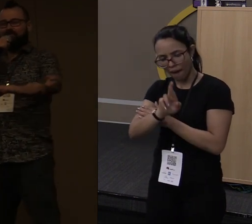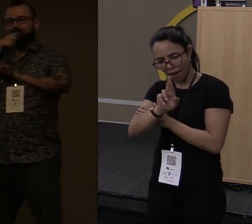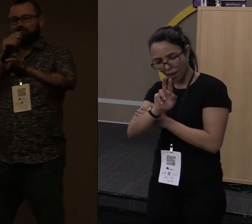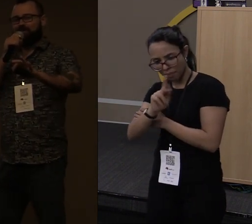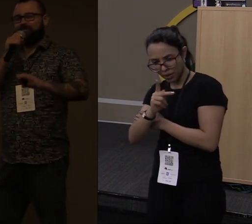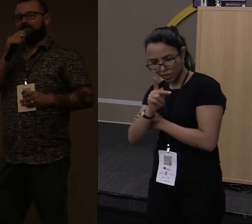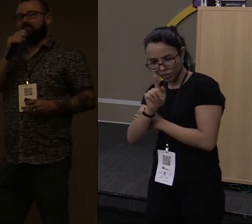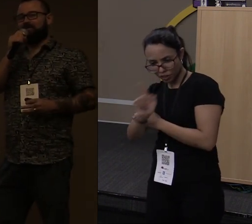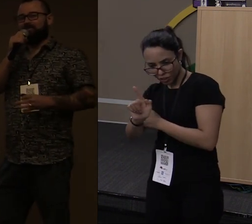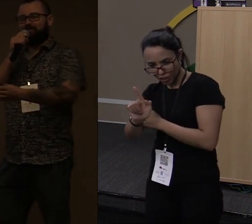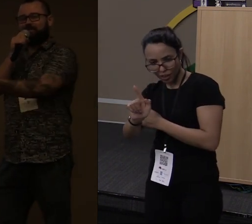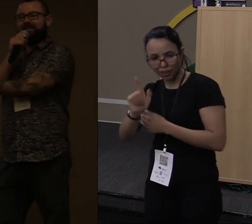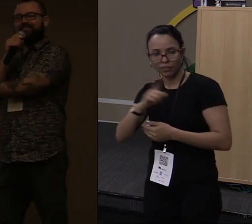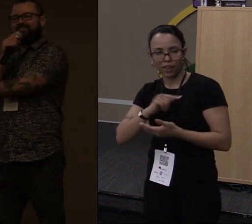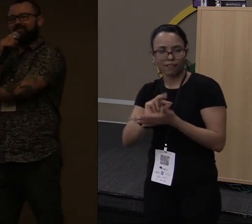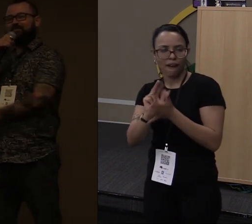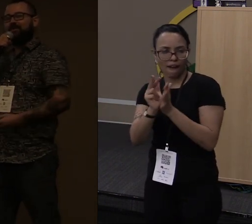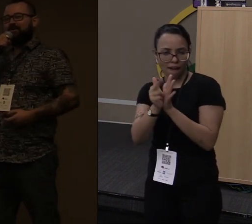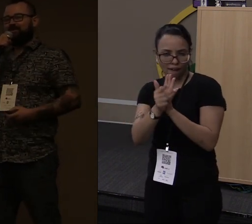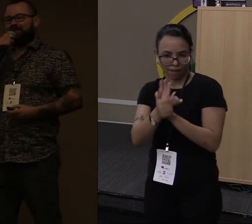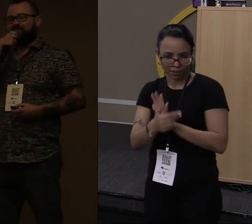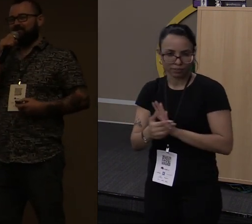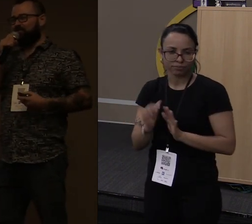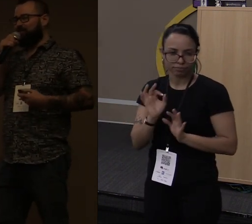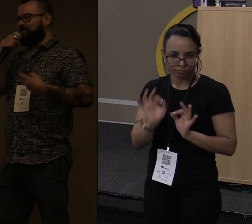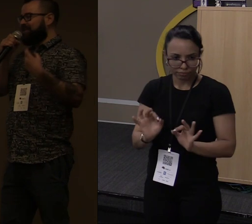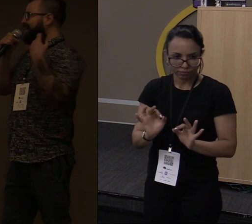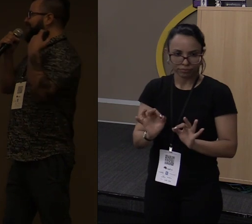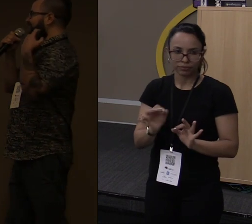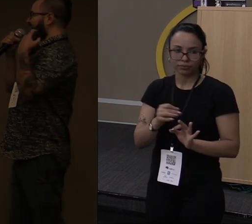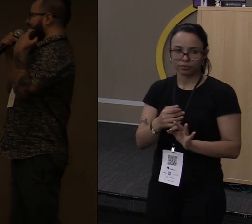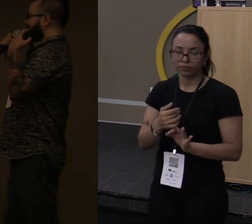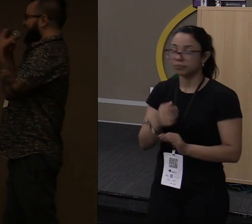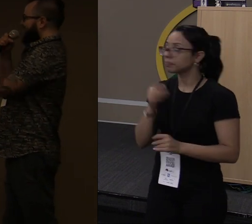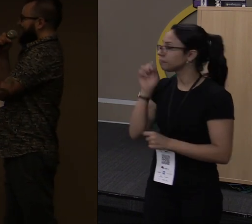besteira, porque eu não sou jogador de RPG. Eu só peguei esse exemplo, porque ele é muito bom.